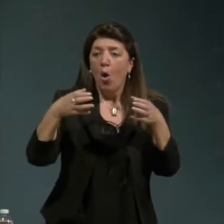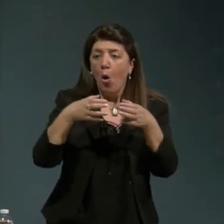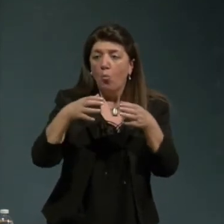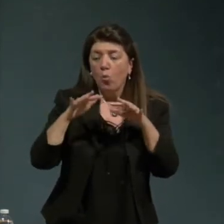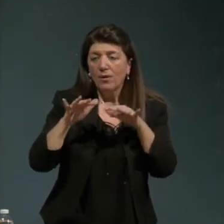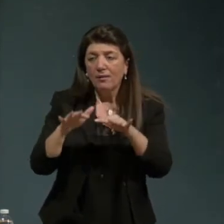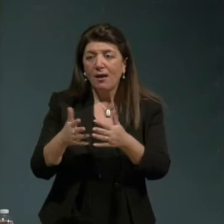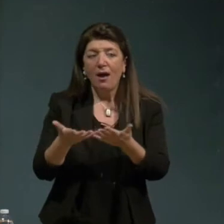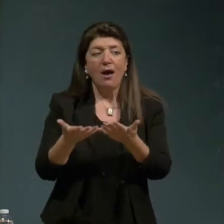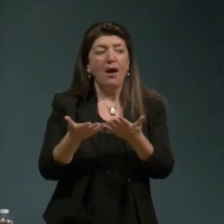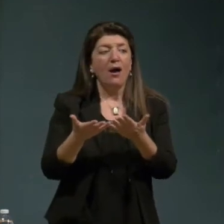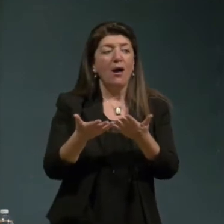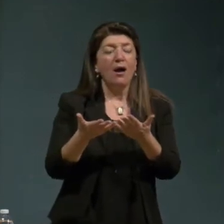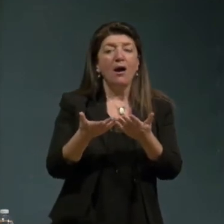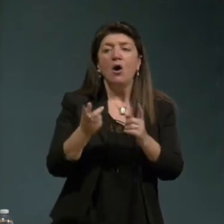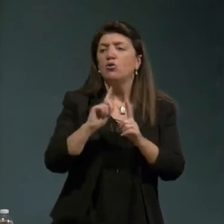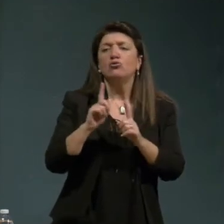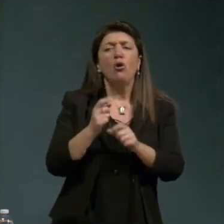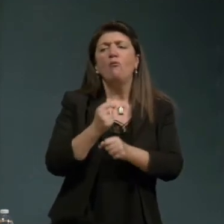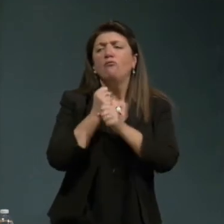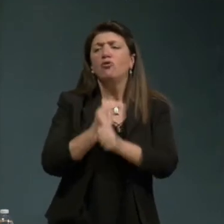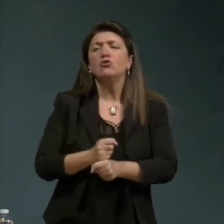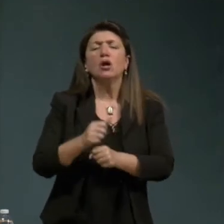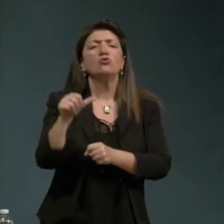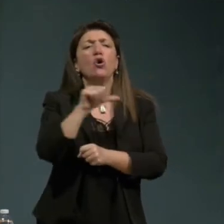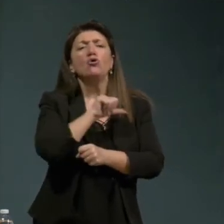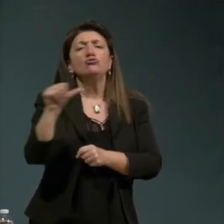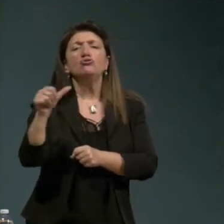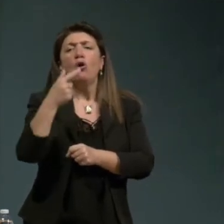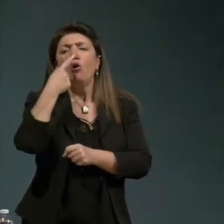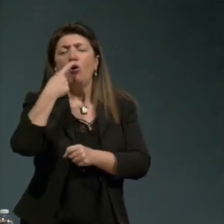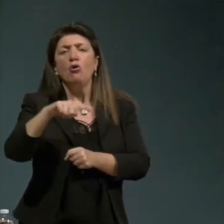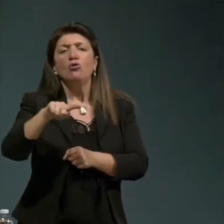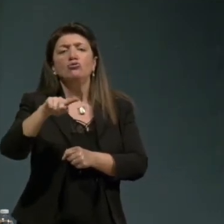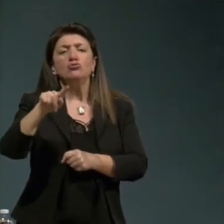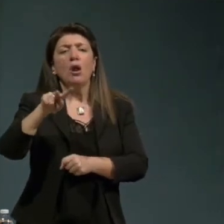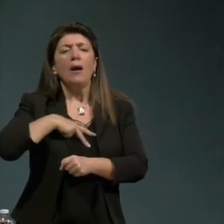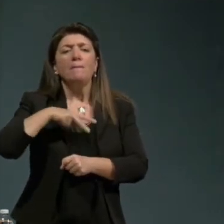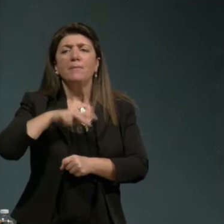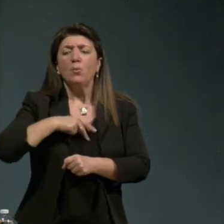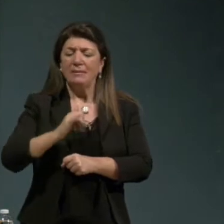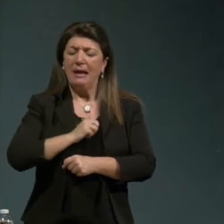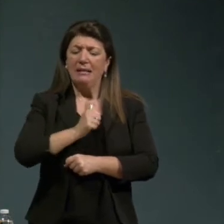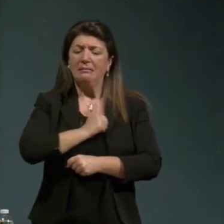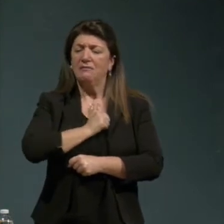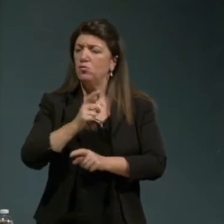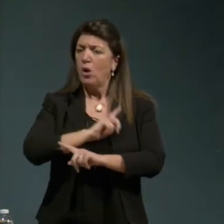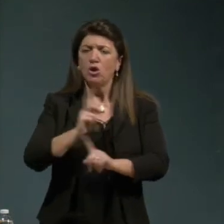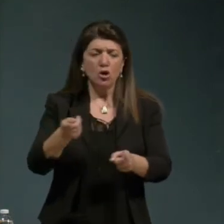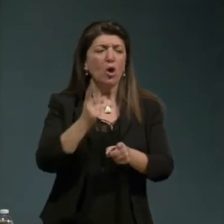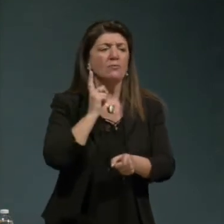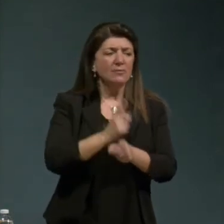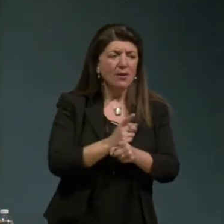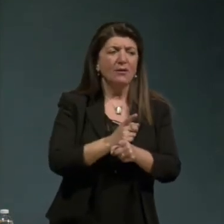non fondato sulla proprietà individuale ma su una proprietà comune e